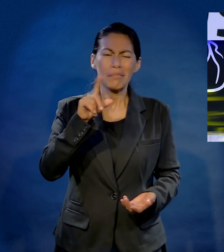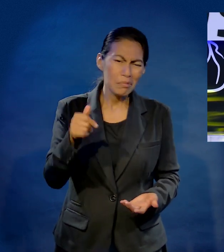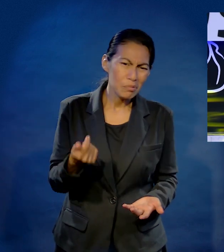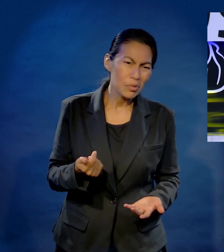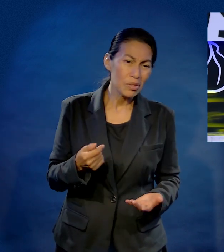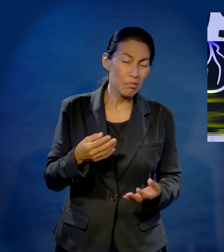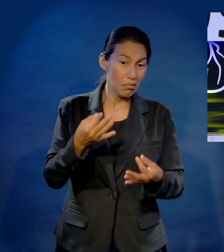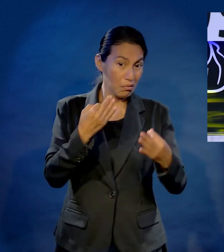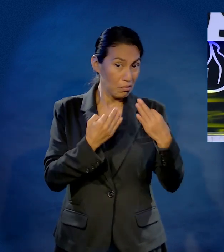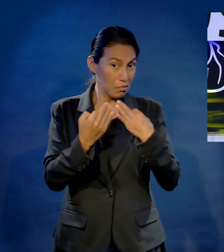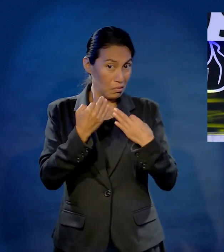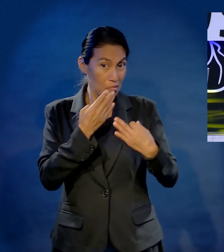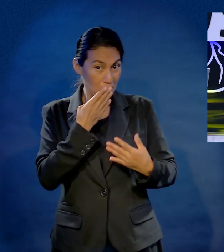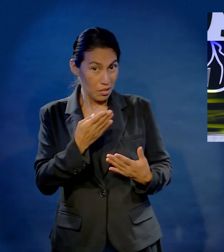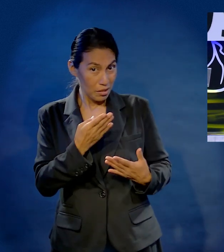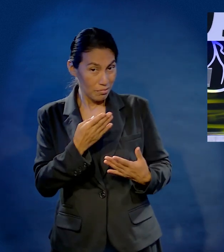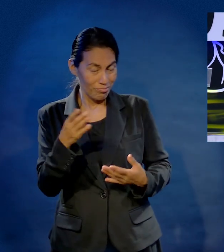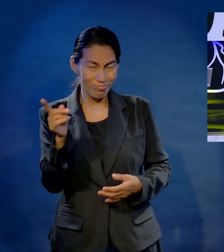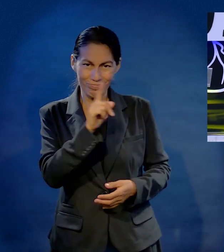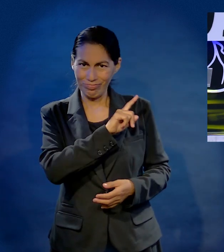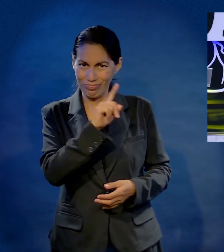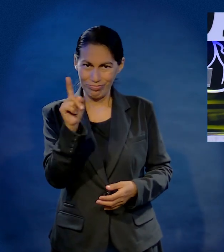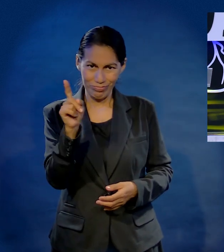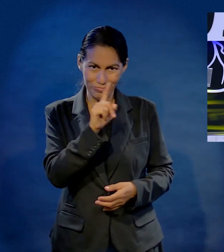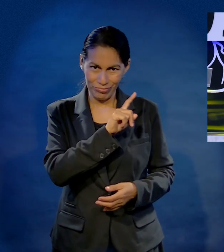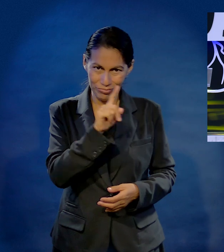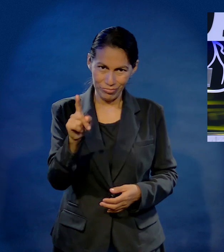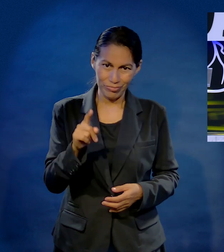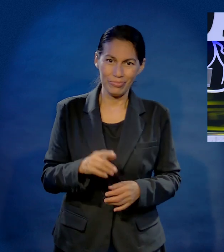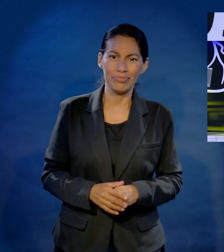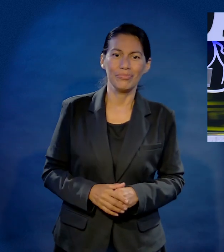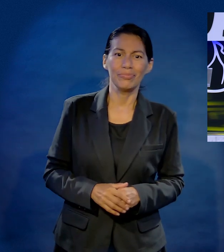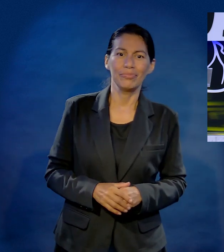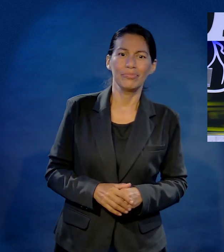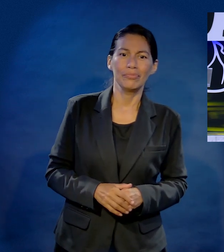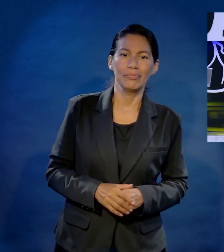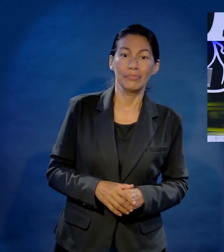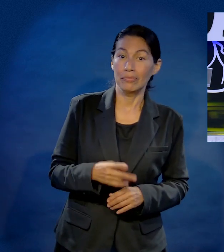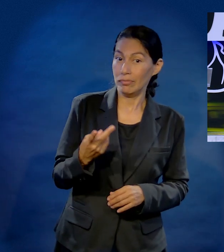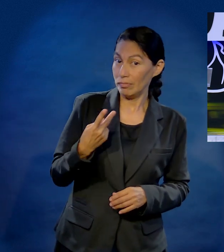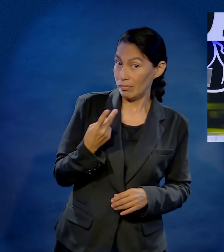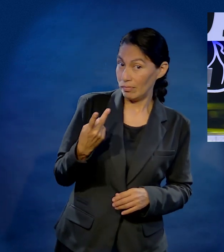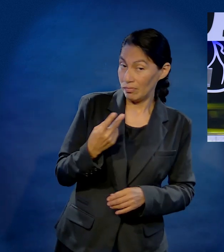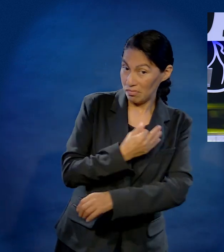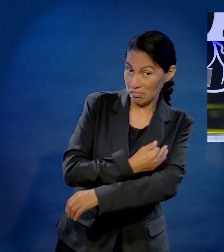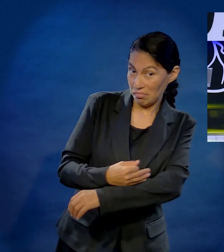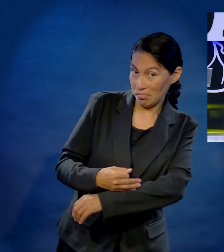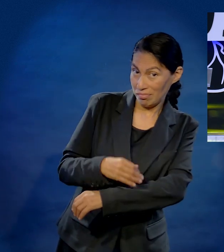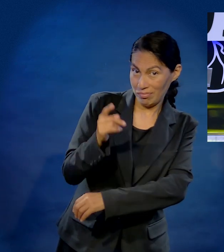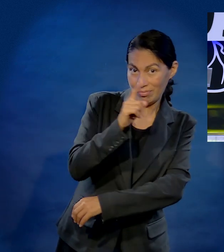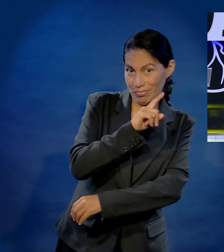¿tú crees que mañana que ocupes el lugar de ella, te va a tratar mejor? No sueñes, porque ustedes ni parientes son.